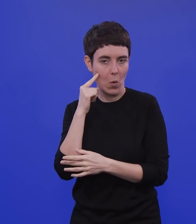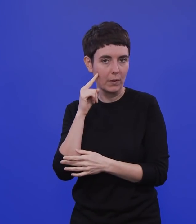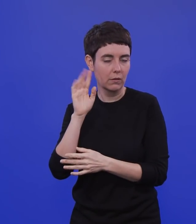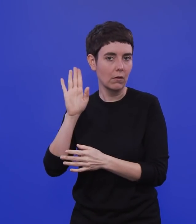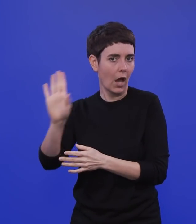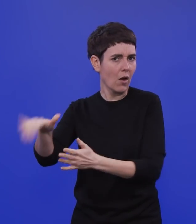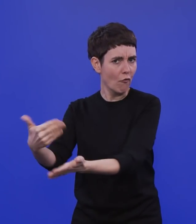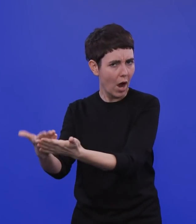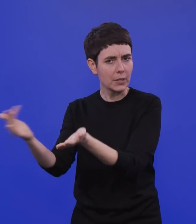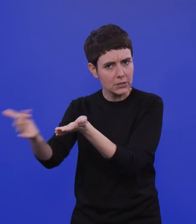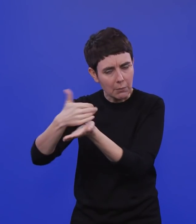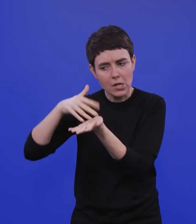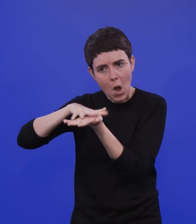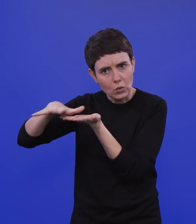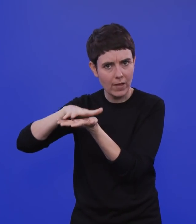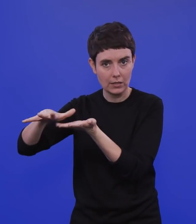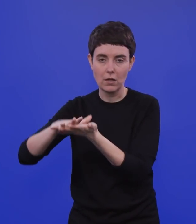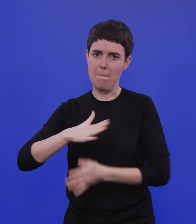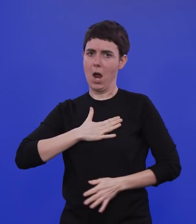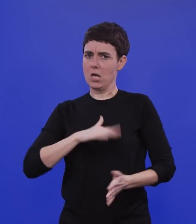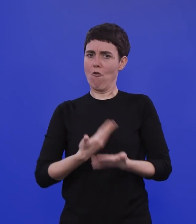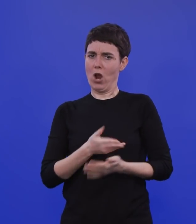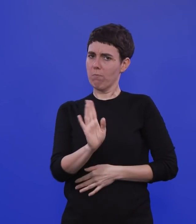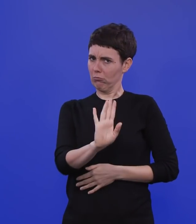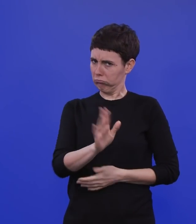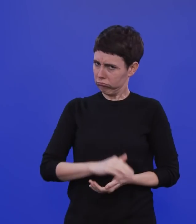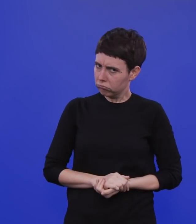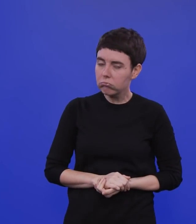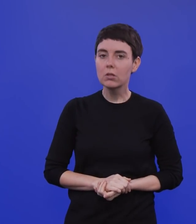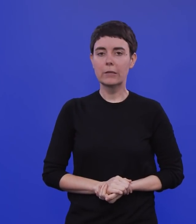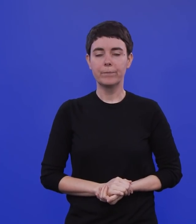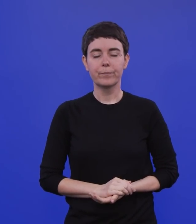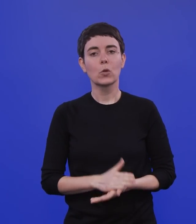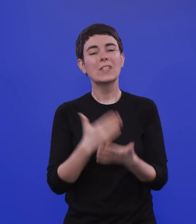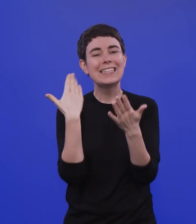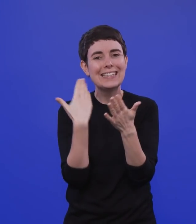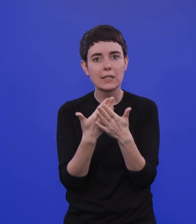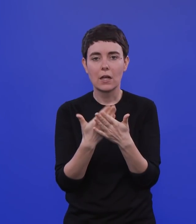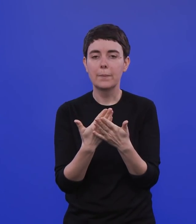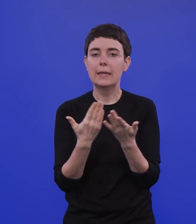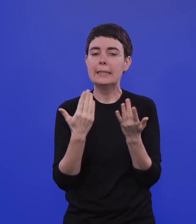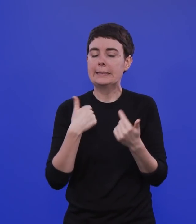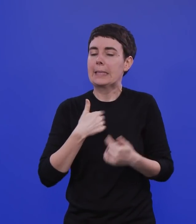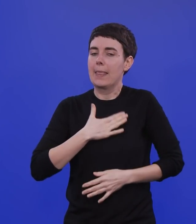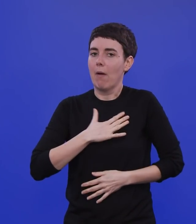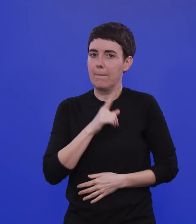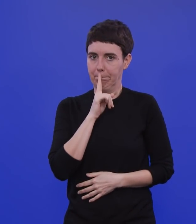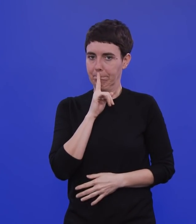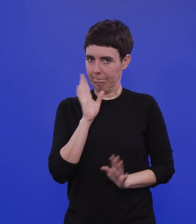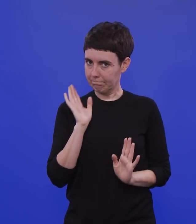RKI und nicht von irgendeinem Professor an der Charité. Und darum werde ich das jetzt hier auch so nicht sagen. Was